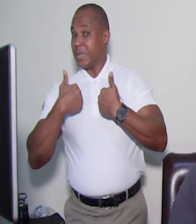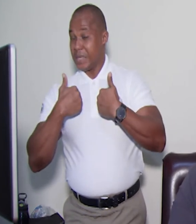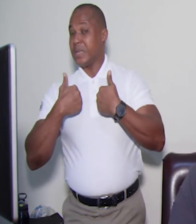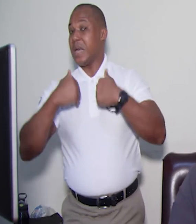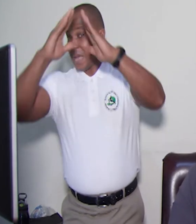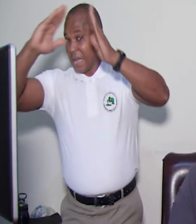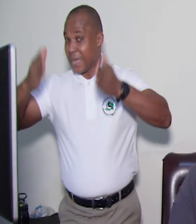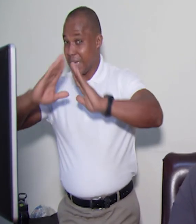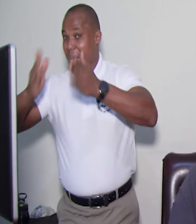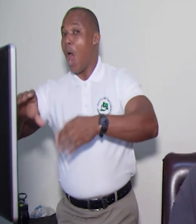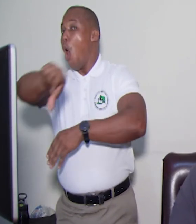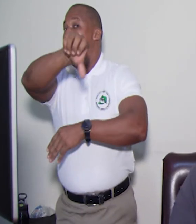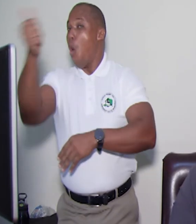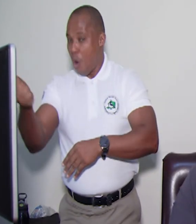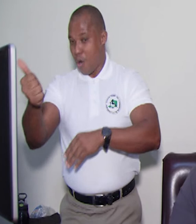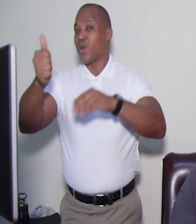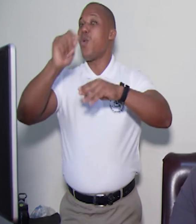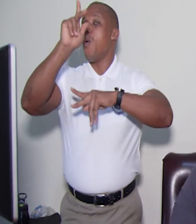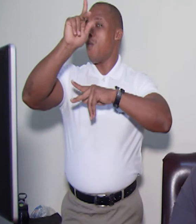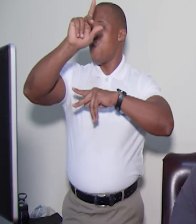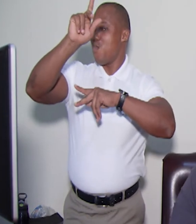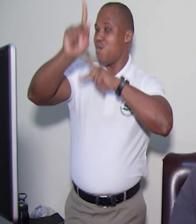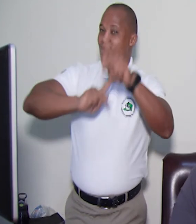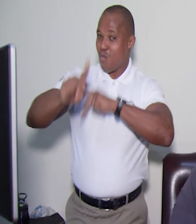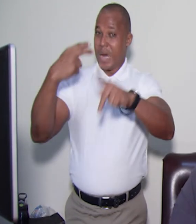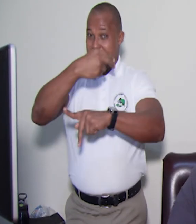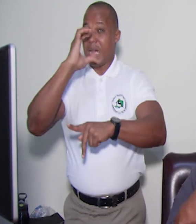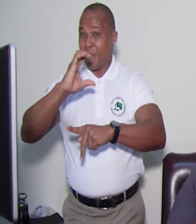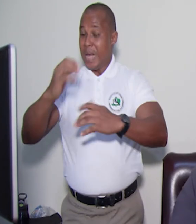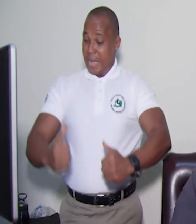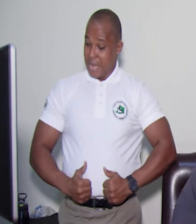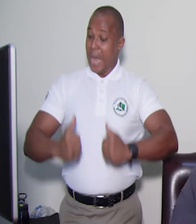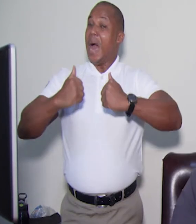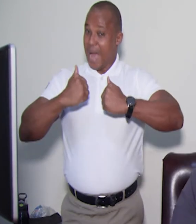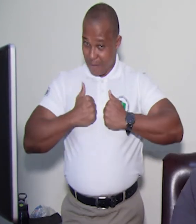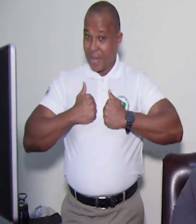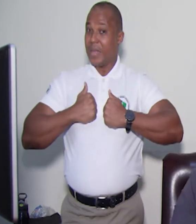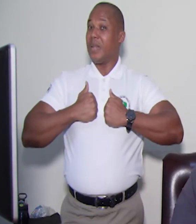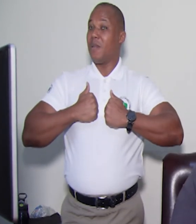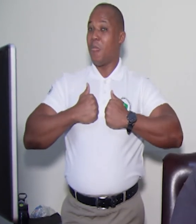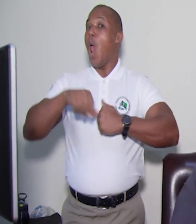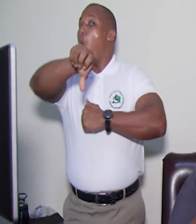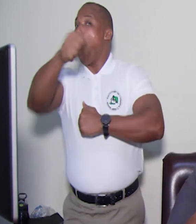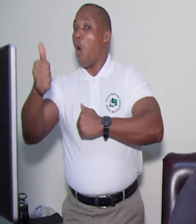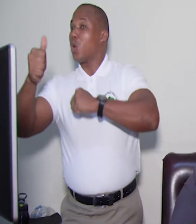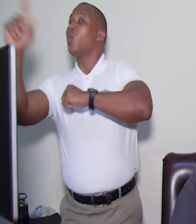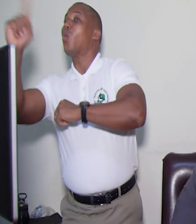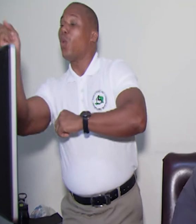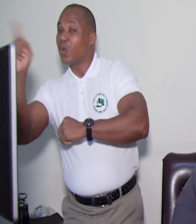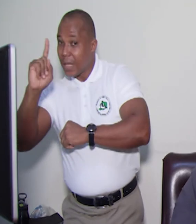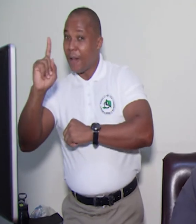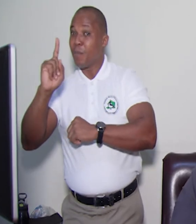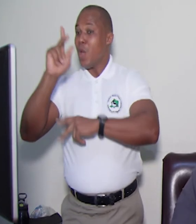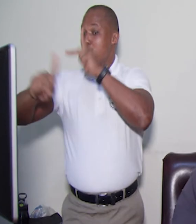swa l'ot moun ki handikape, tou ki loue kaye deja, rete l'ot kote, ki tende du fe a pran an kan, ki vin gwo si